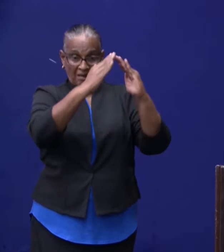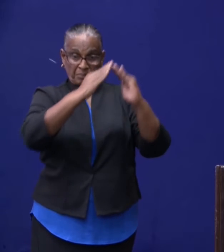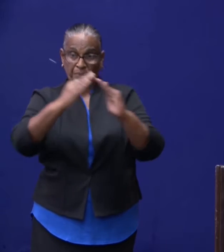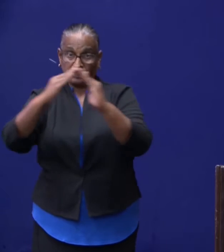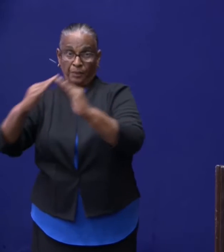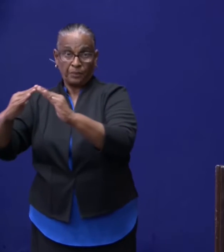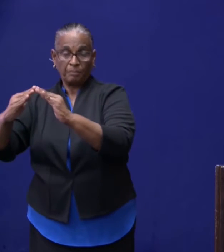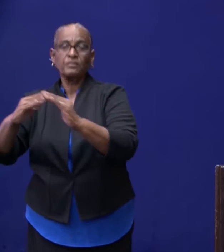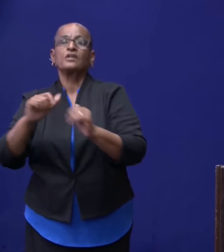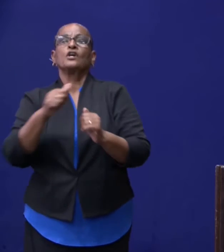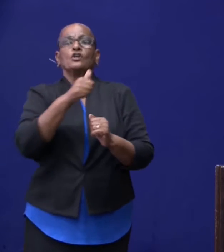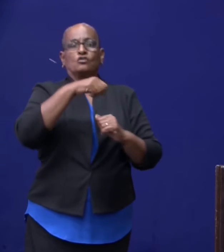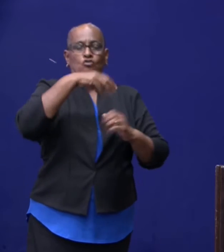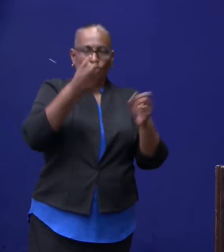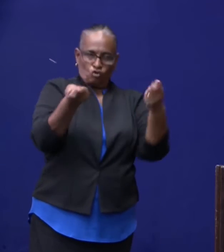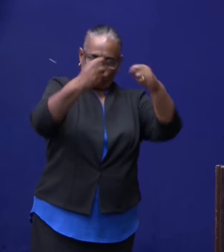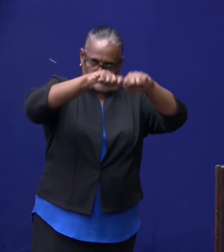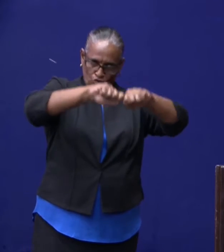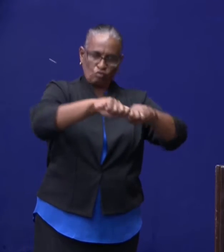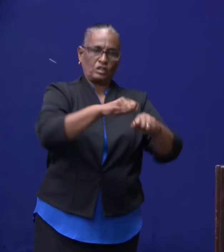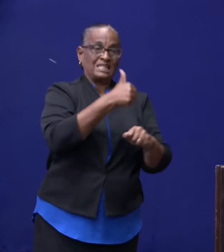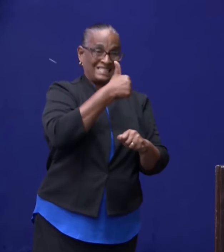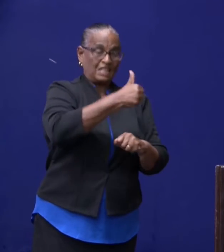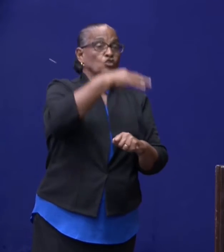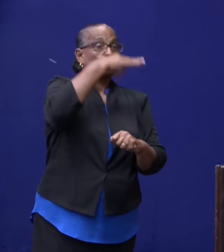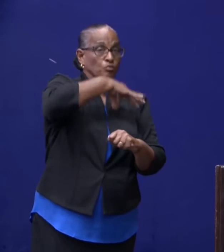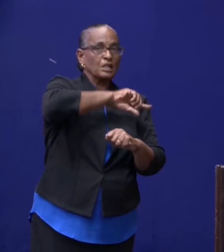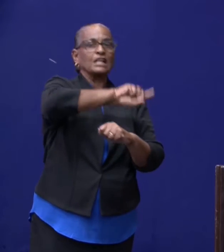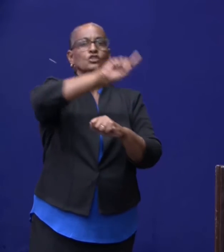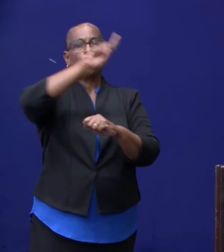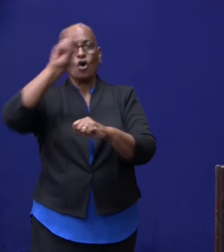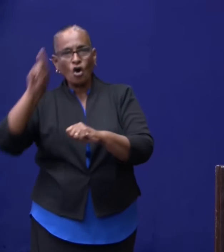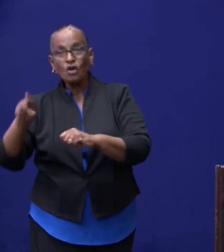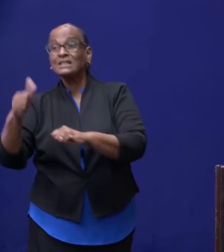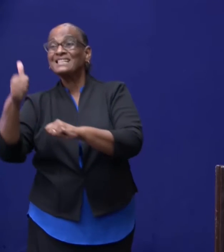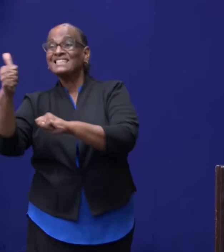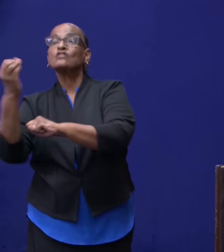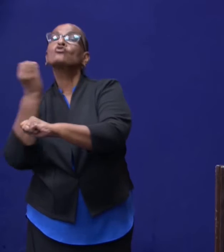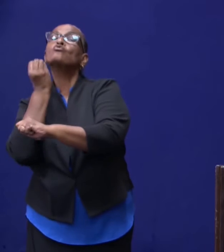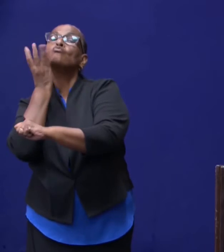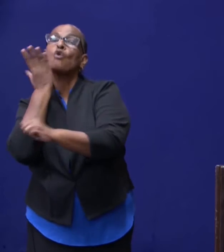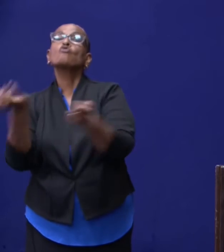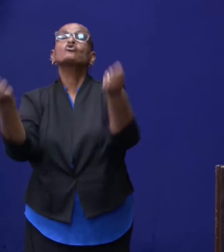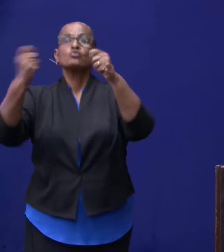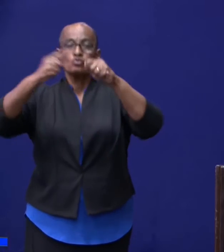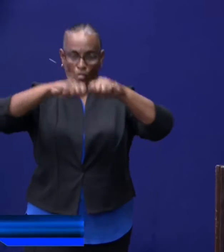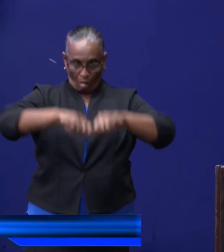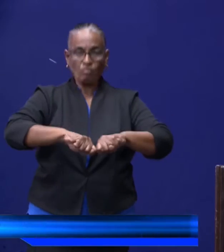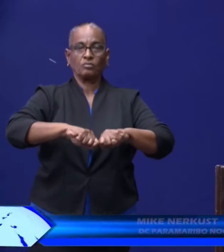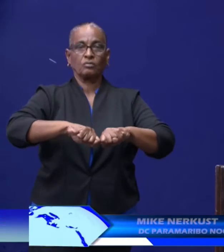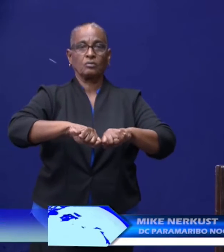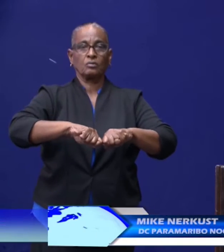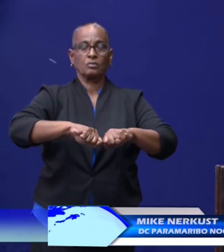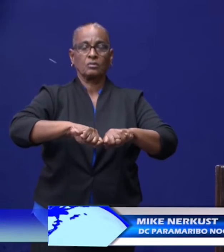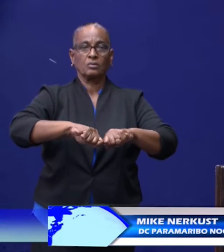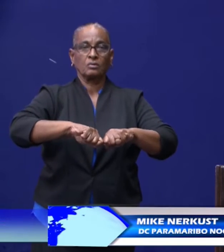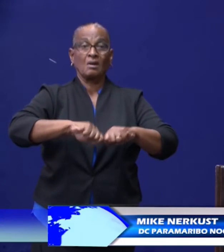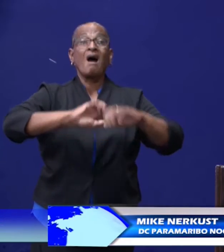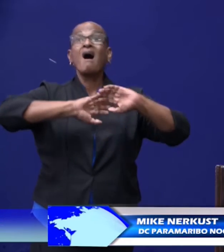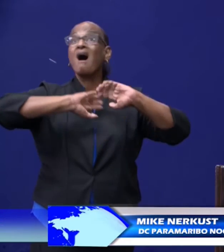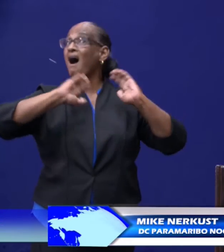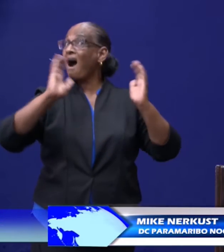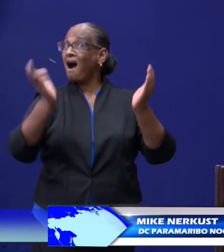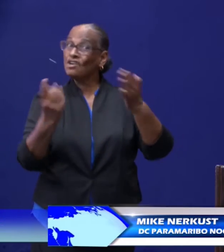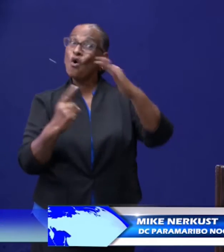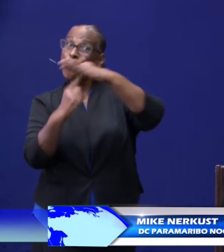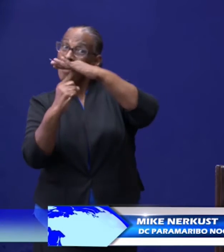gesloten vanaf 6 uur middags tot 6 uur morgens. Dus vanaf vandaag 6 uur is dan alles